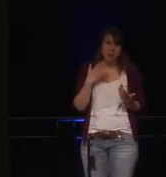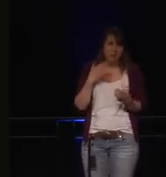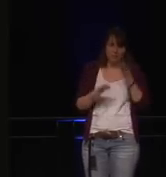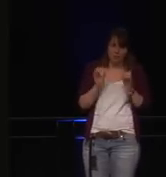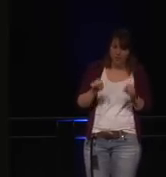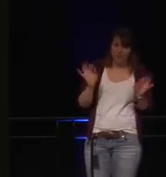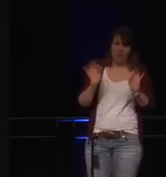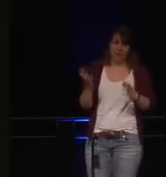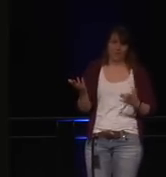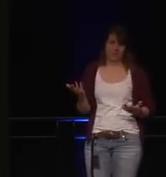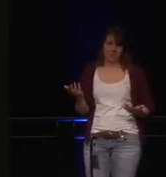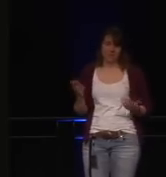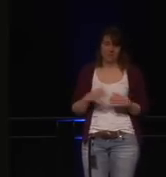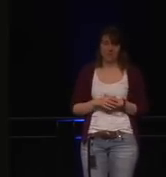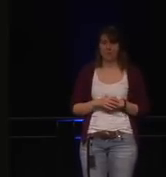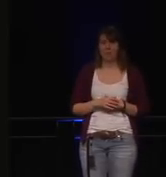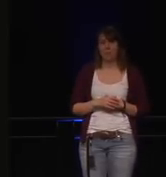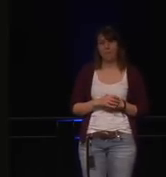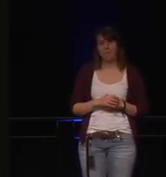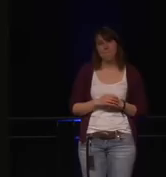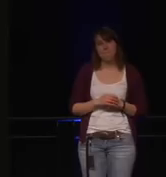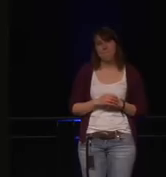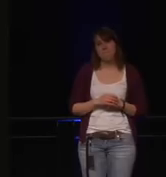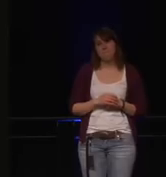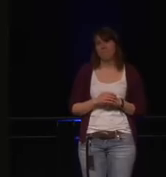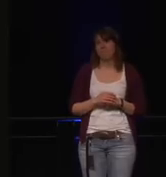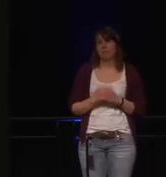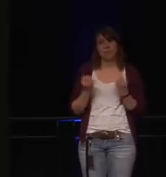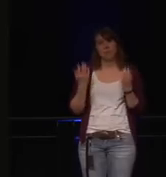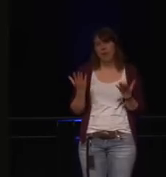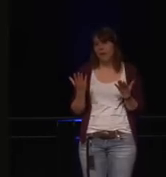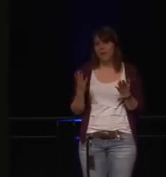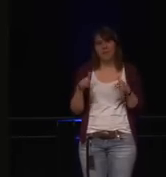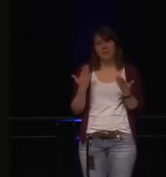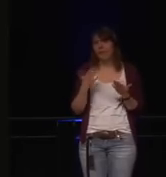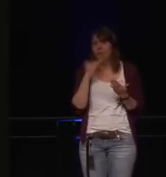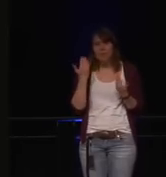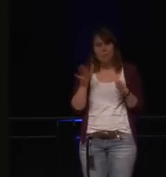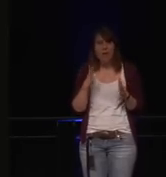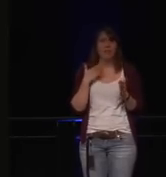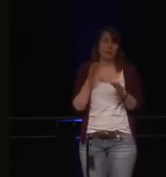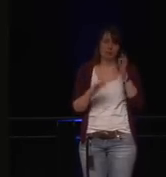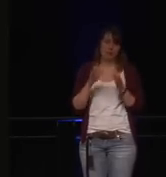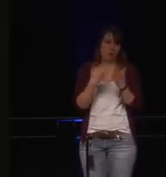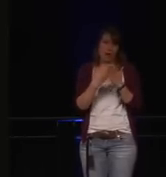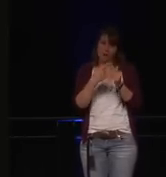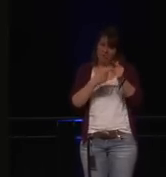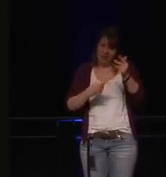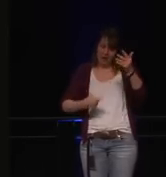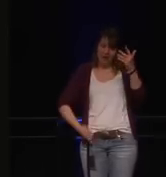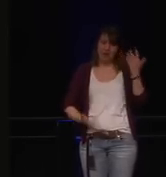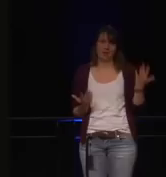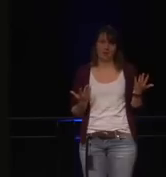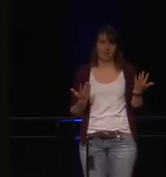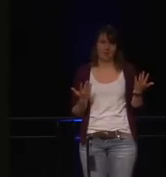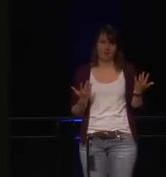Ich wollte nur zeigen, wie unsicher so sechs Spielzeuge sein können. Da gibt es einen ganzen Haufen anderer Beispiele da draußen.